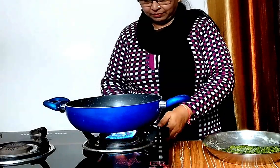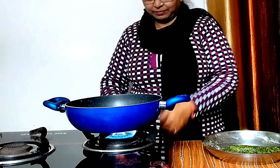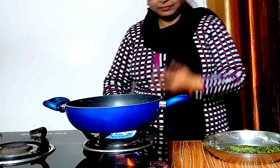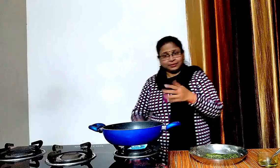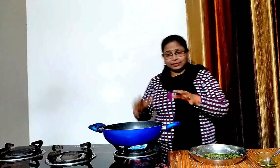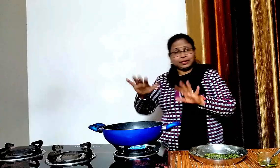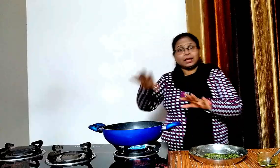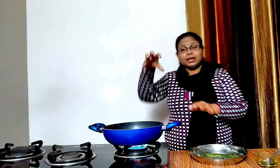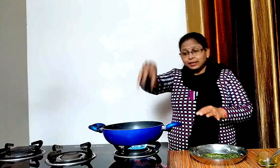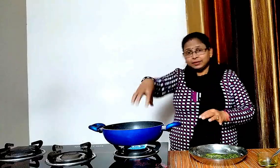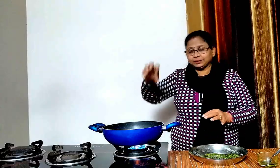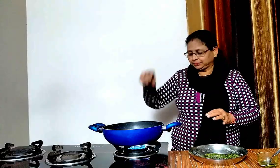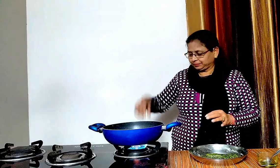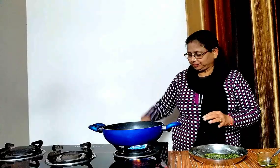और एक स्टेंड रख लेंगे